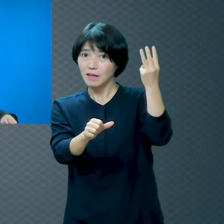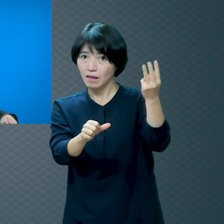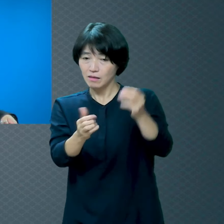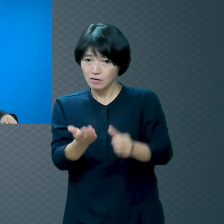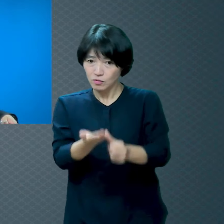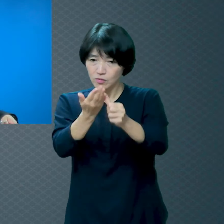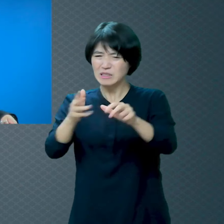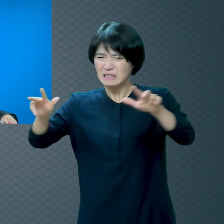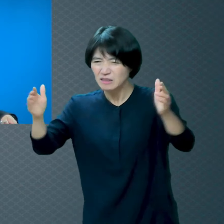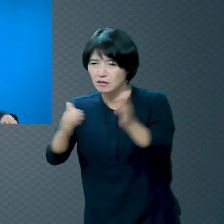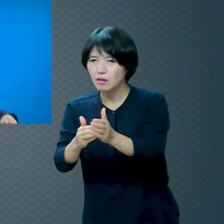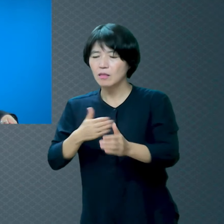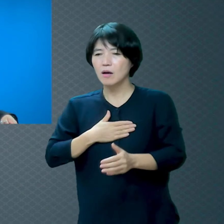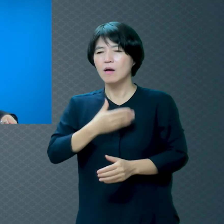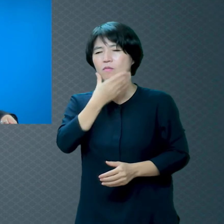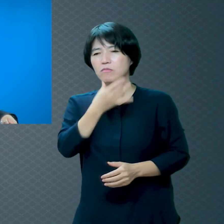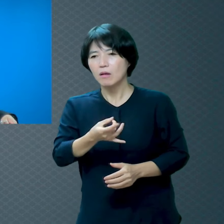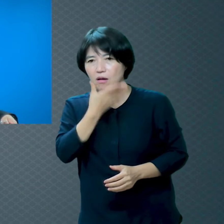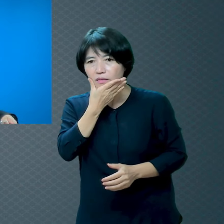한 번도 해본 적이 없어요